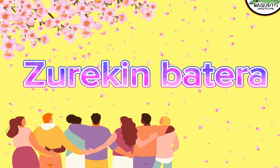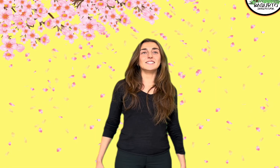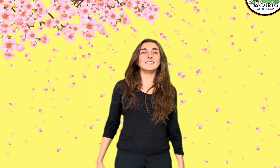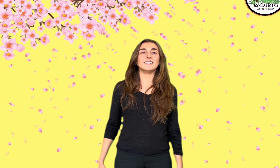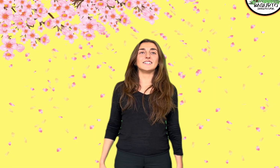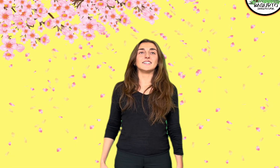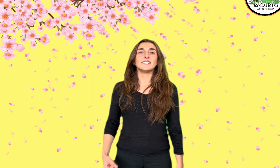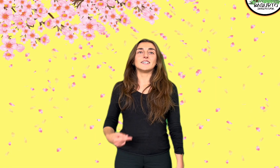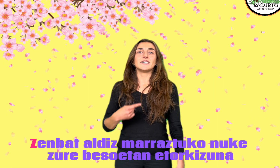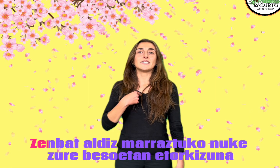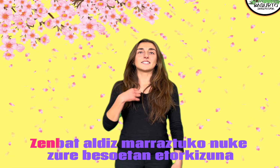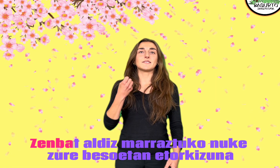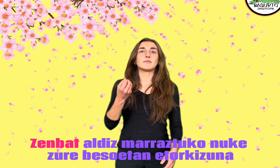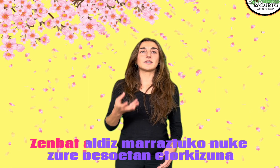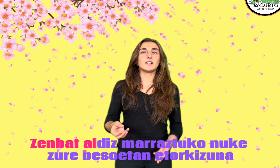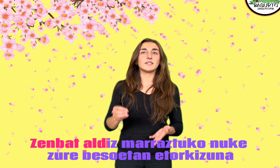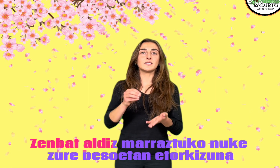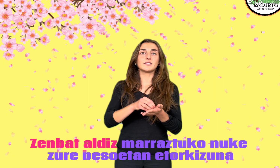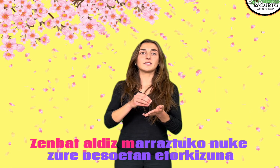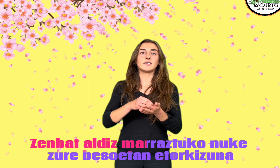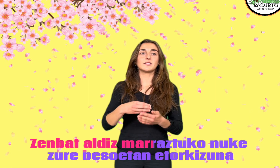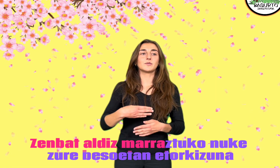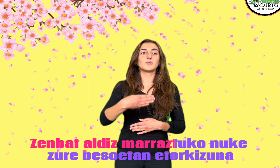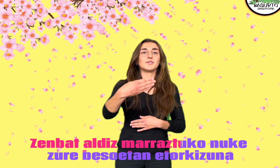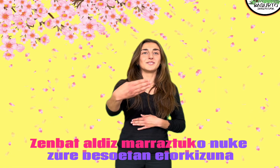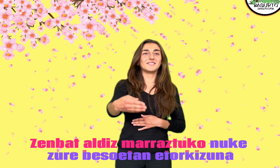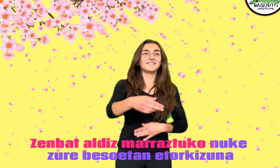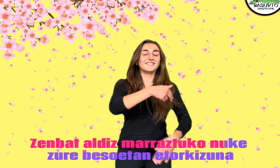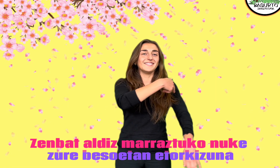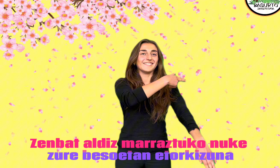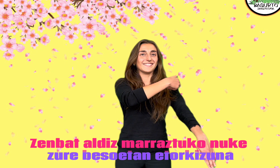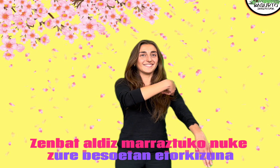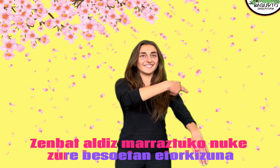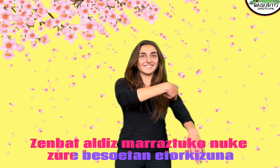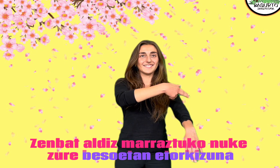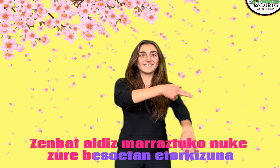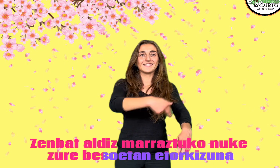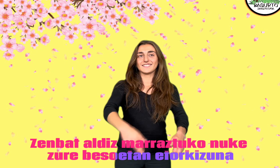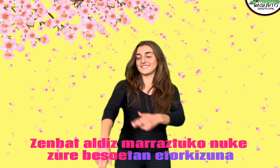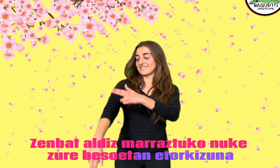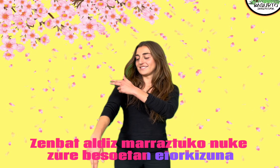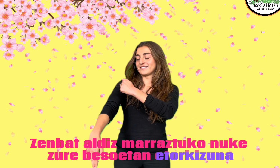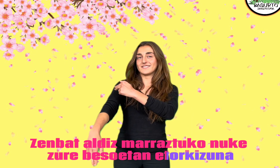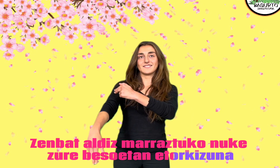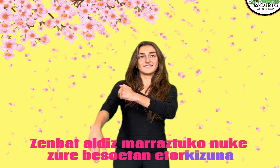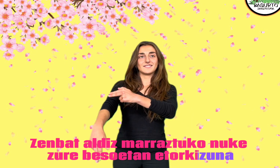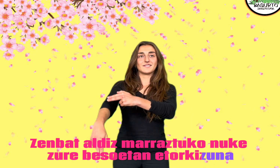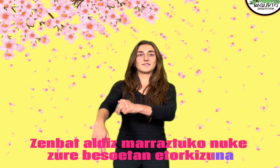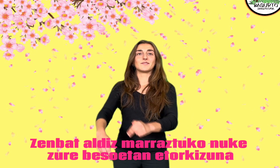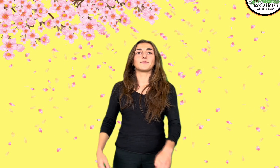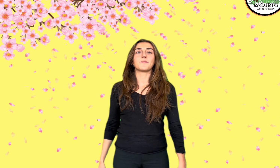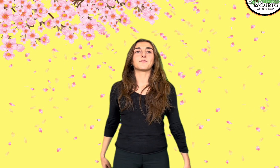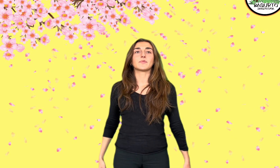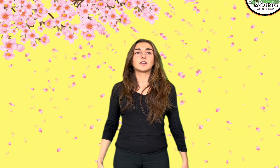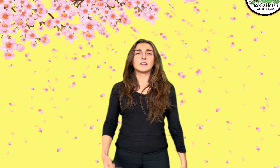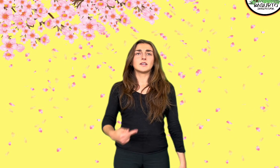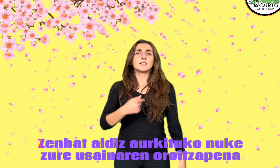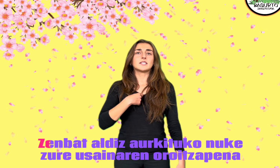Zer bataldiz marrastuko nuke zure besoetan etorkizuna Zer